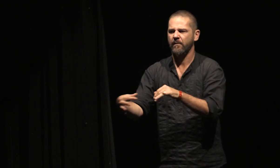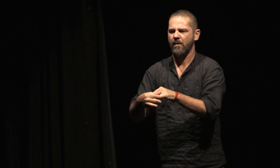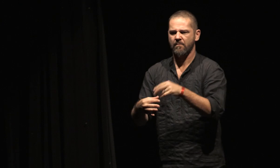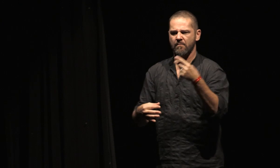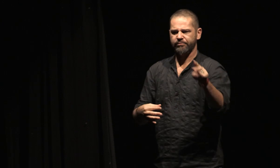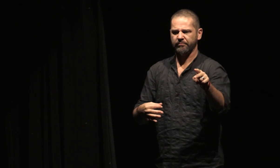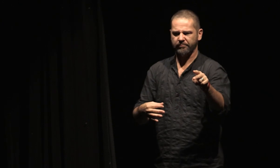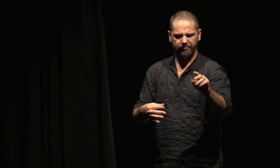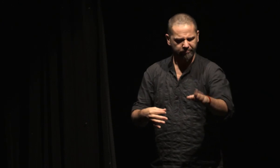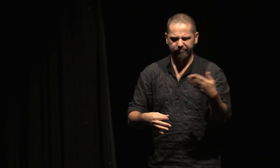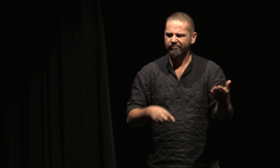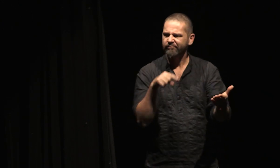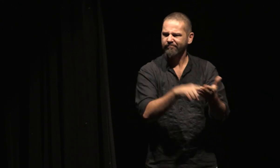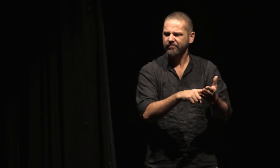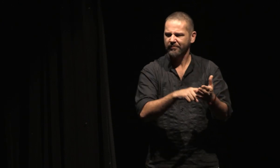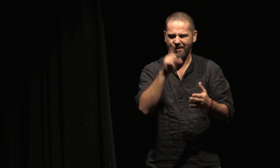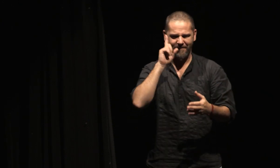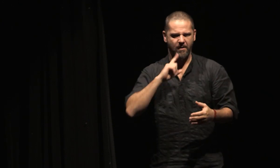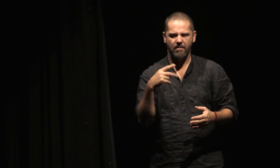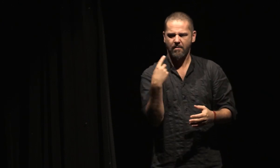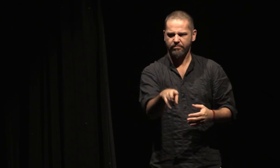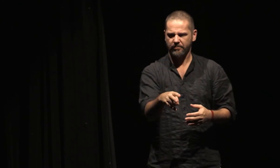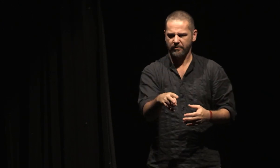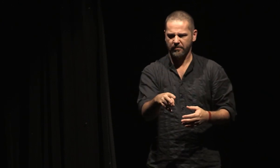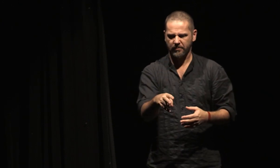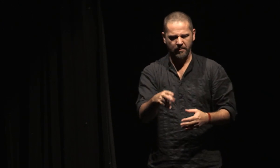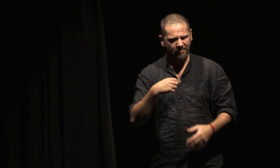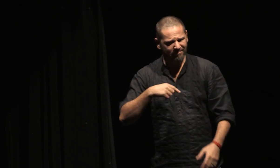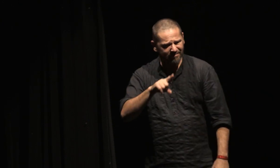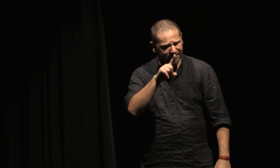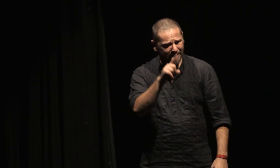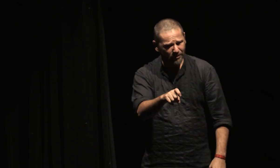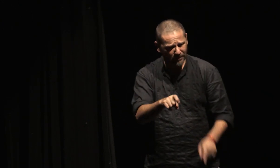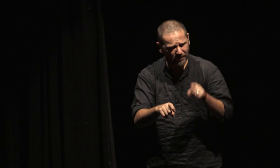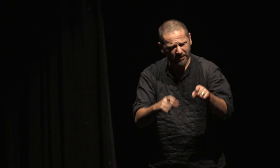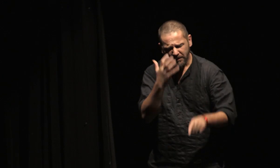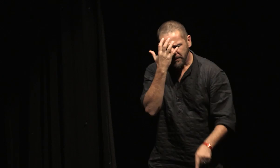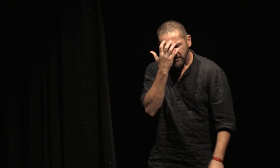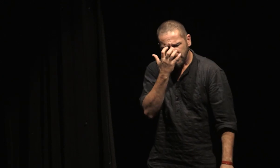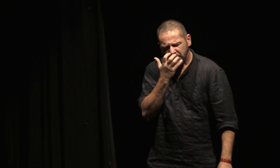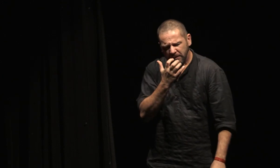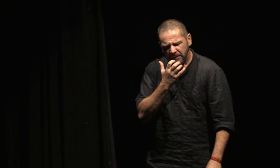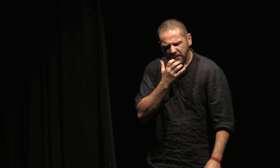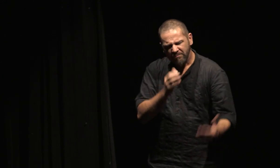Je lui demandai, en as-tu été attristé ? Il m'interrompit. Ah, mon ami,